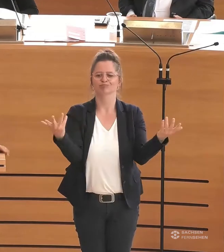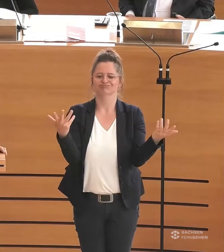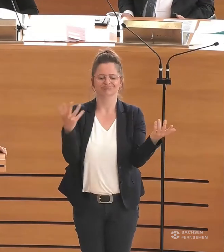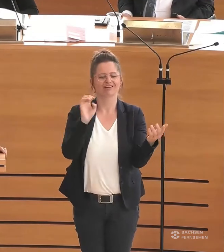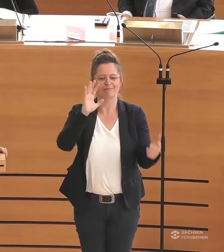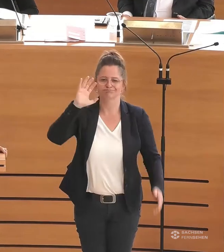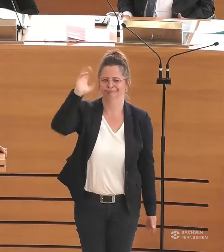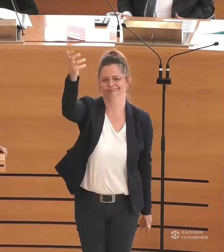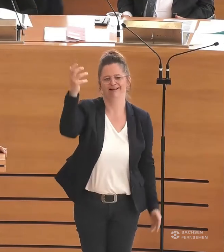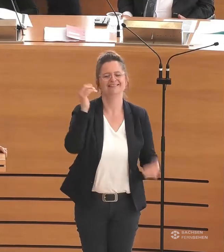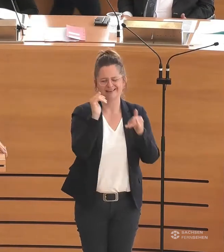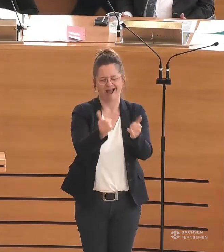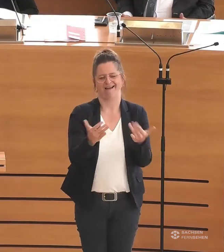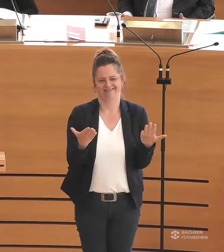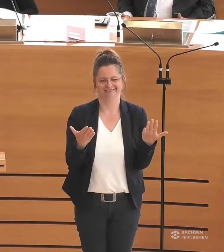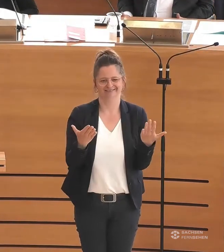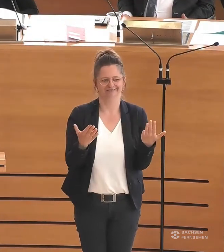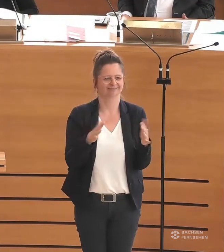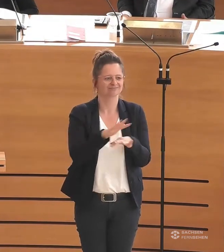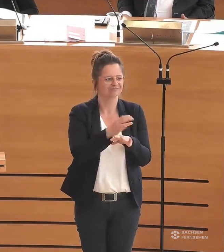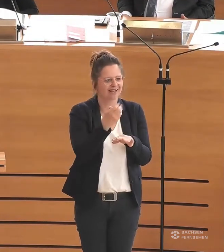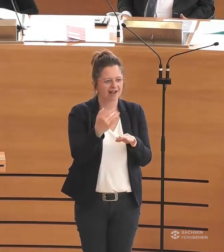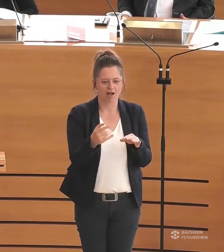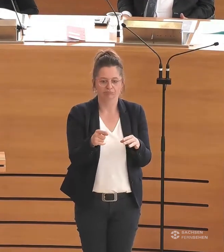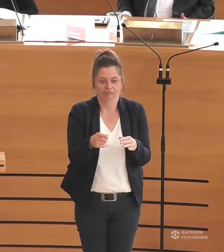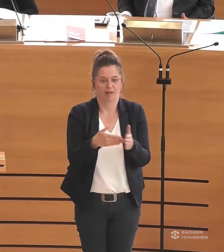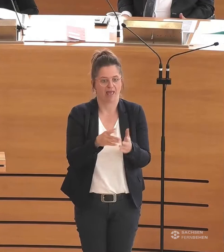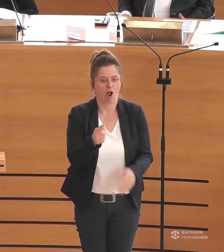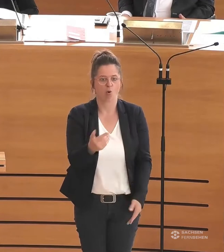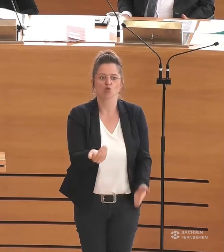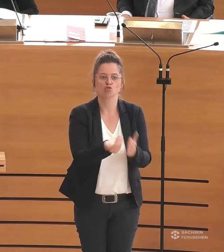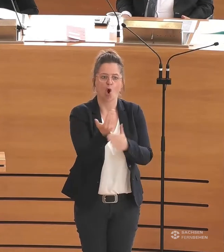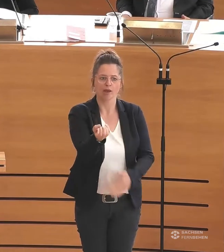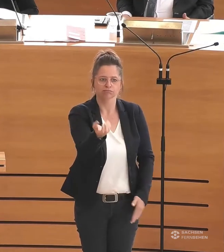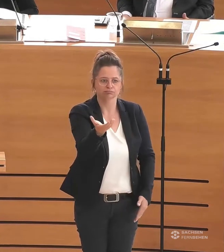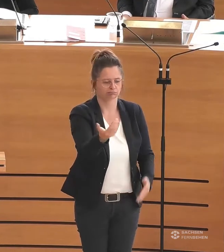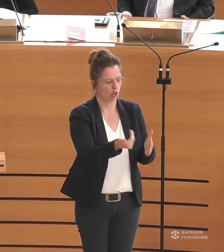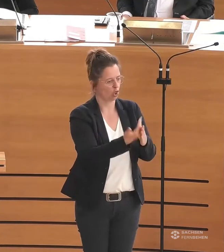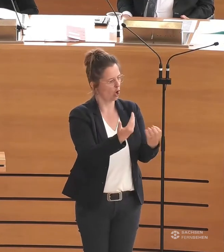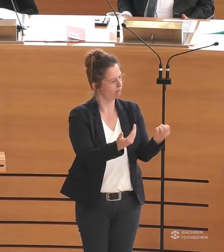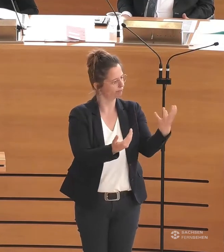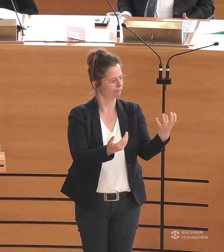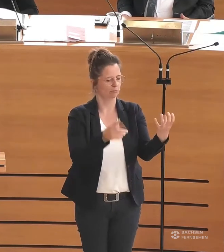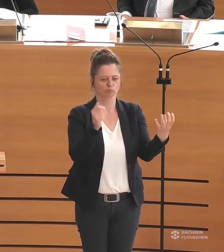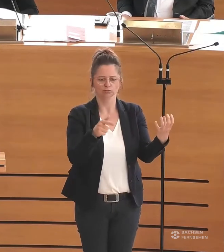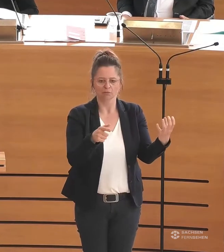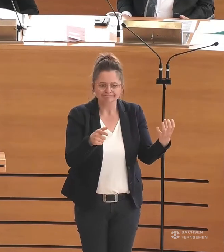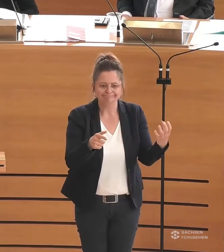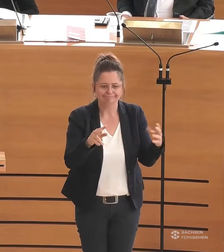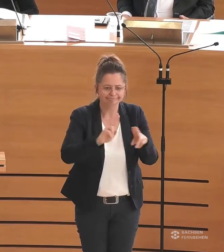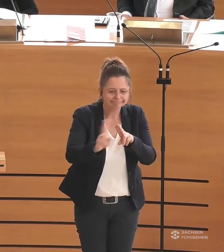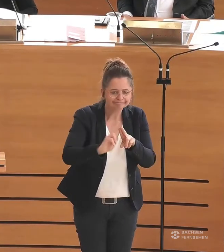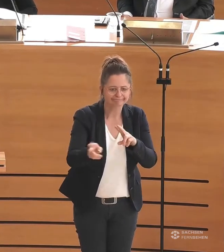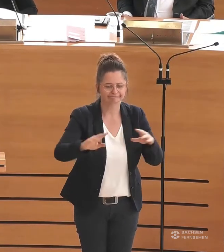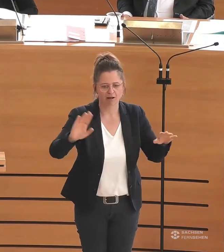illusorisch. Allein deswegen, weil ja auch Barrieren immer wieder neu entstehen, neu verhindert werden müssen, neu abgeschafft werden müssen.